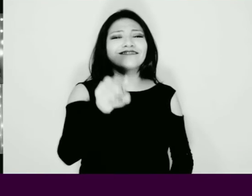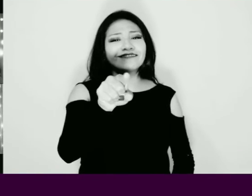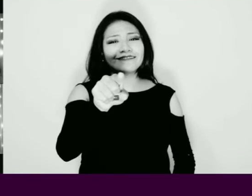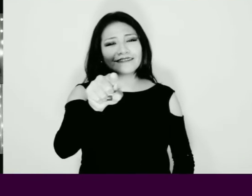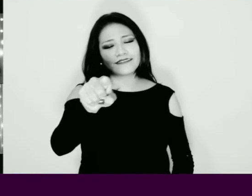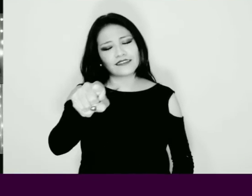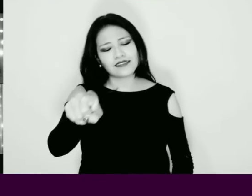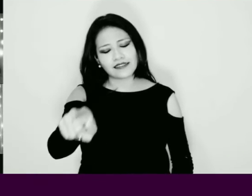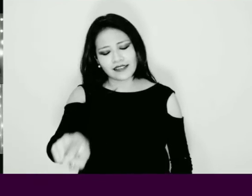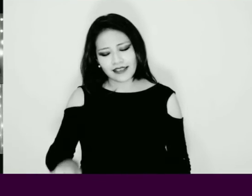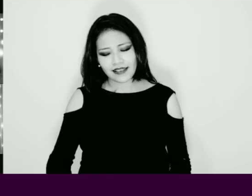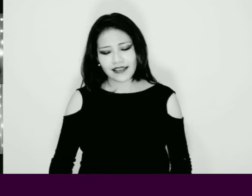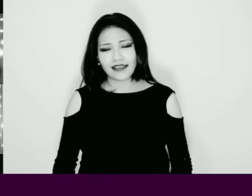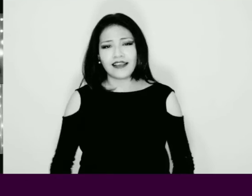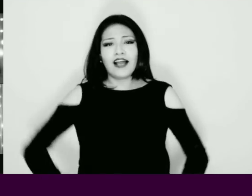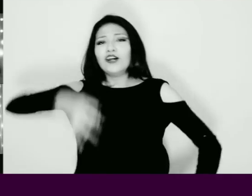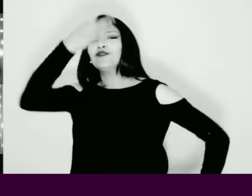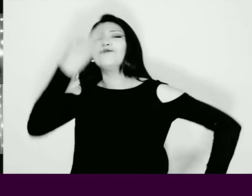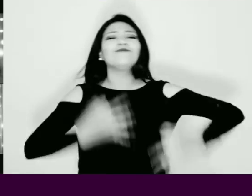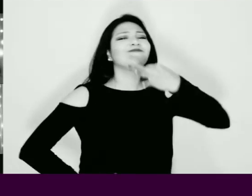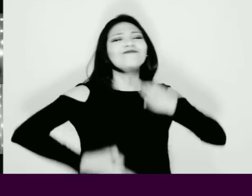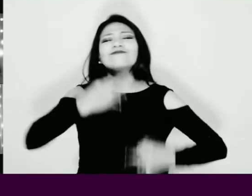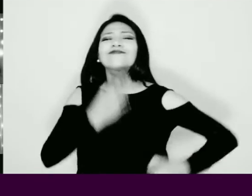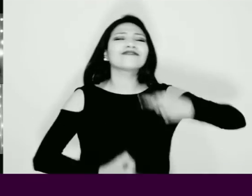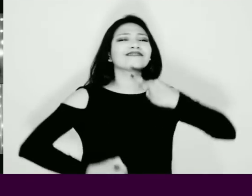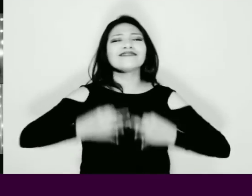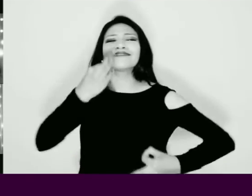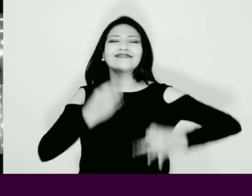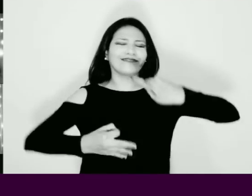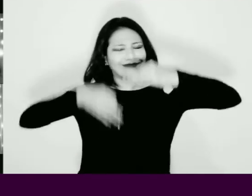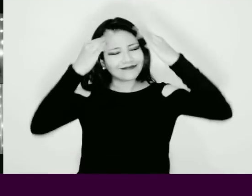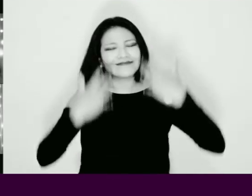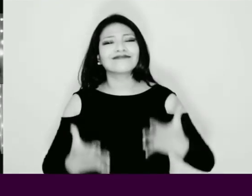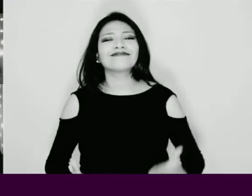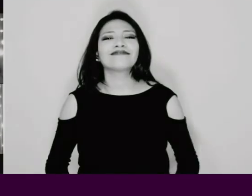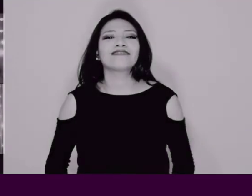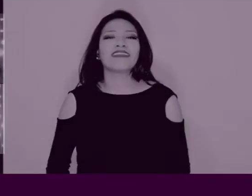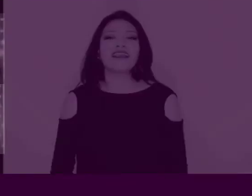cuentas Justicia, justicia, justicia Save as ¡C다는 Ser